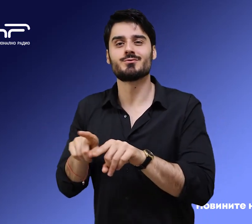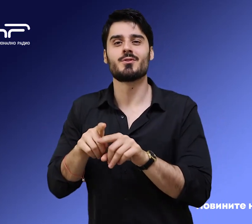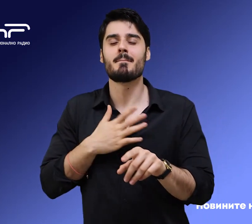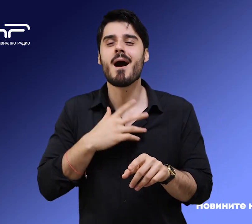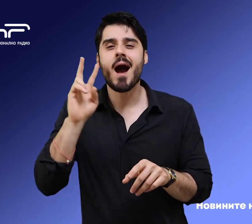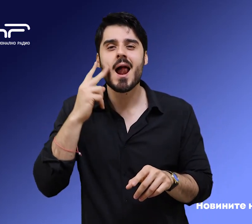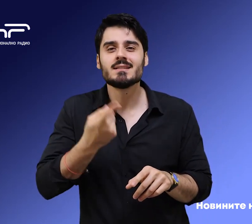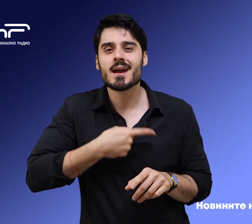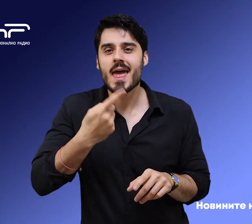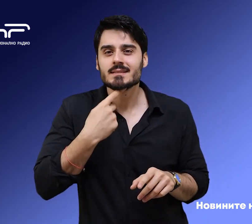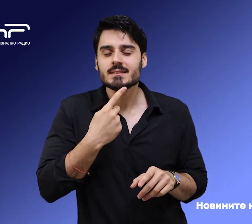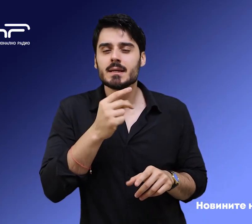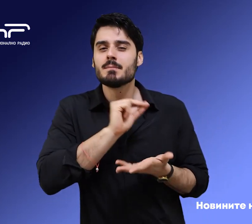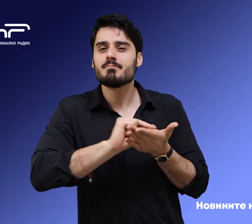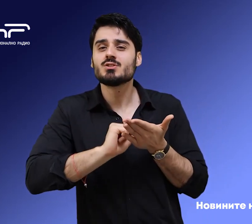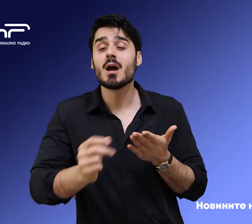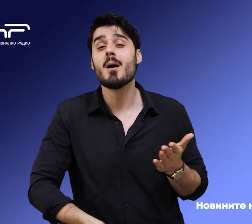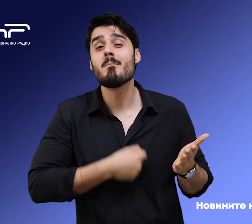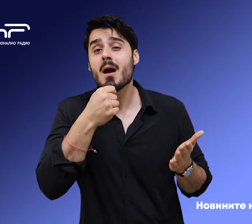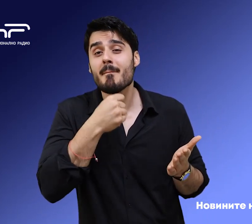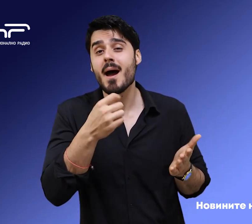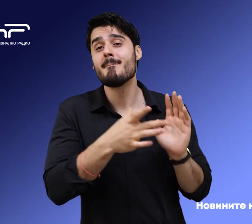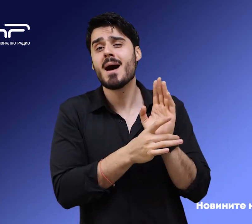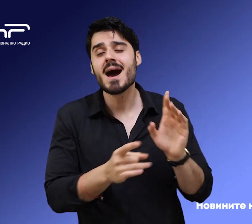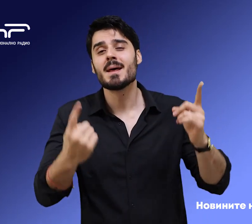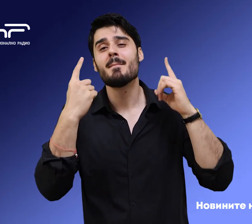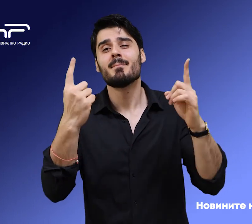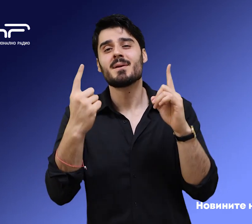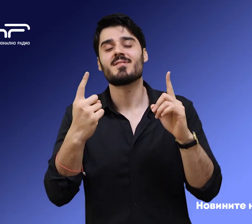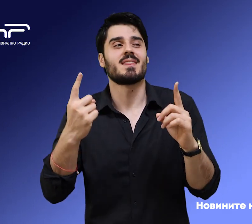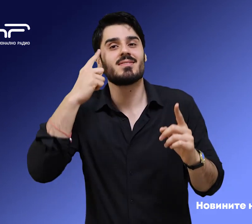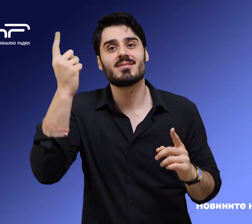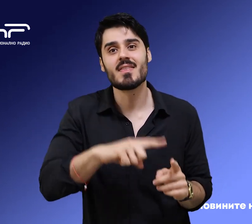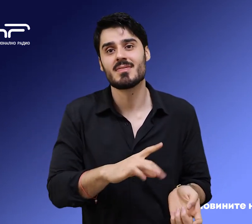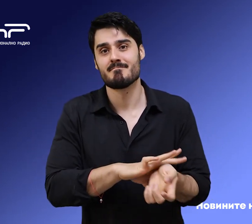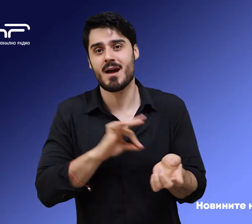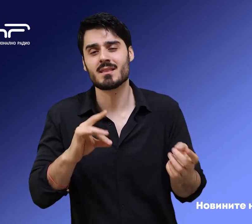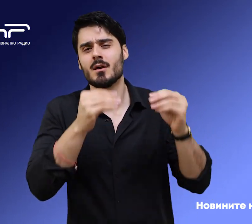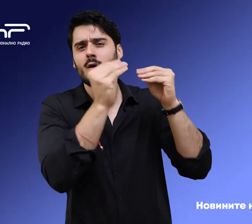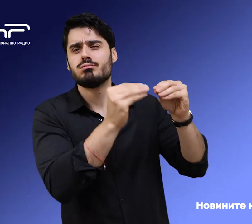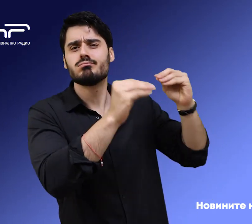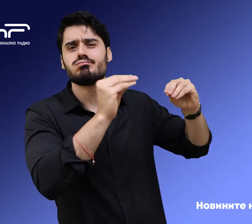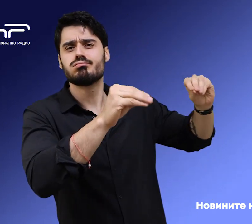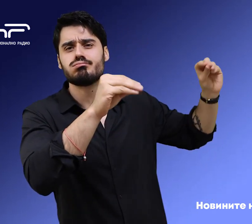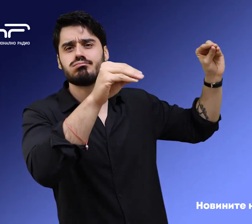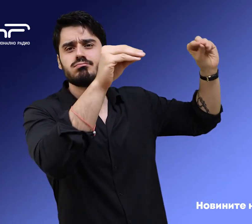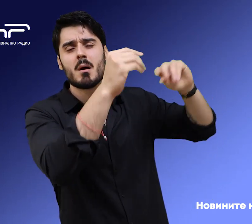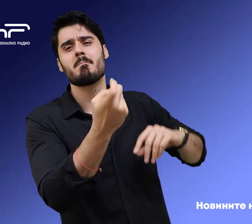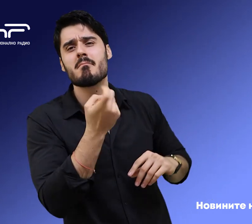английски язик на нашенският обичай, да отбелязваме първия ден на пролетния март, закичени с пискилчета от бяла и червена